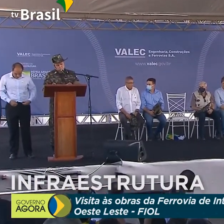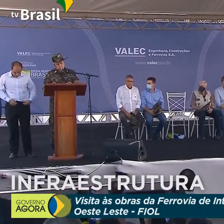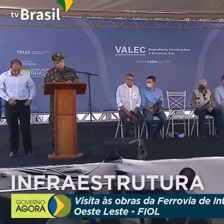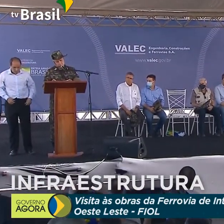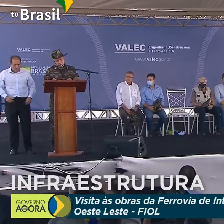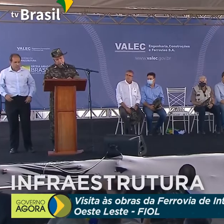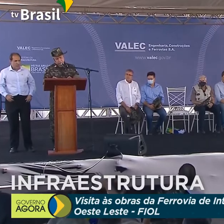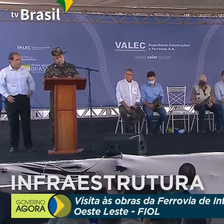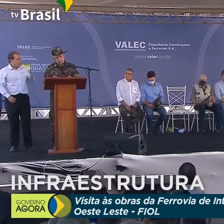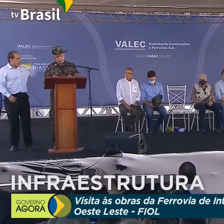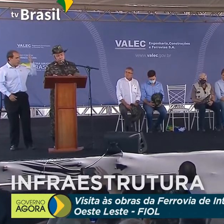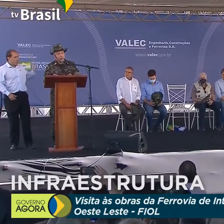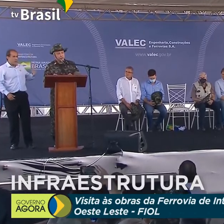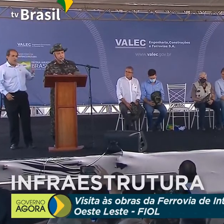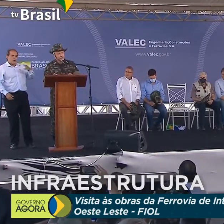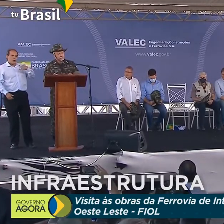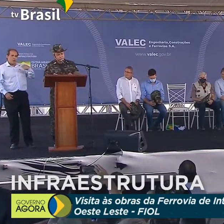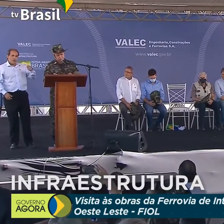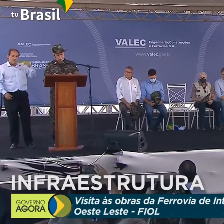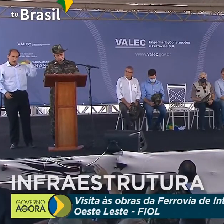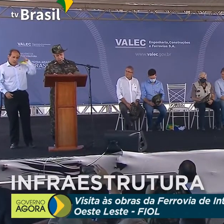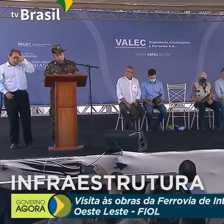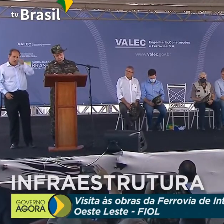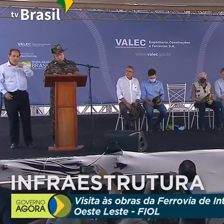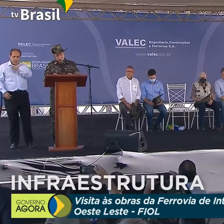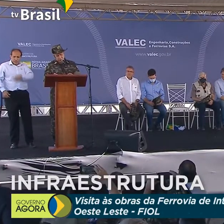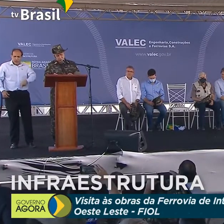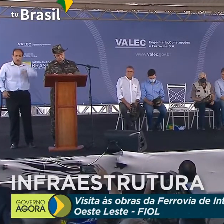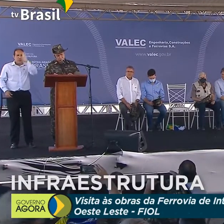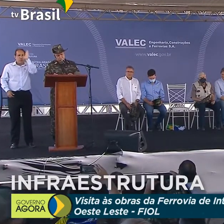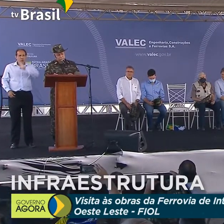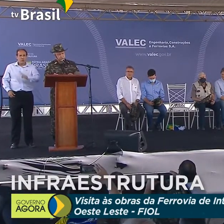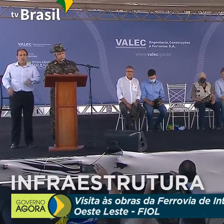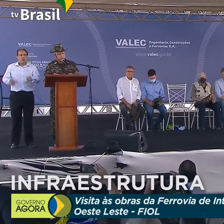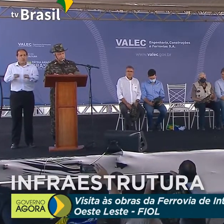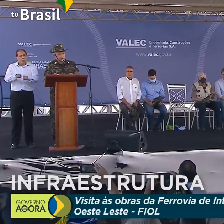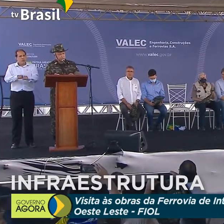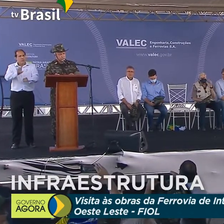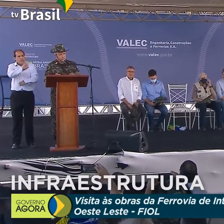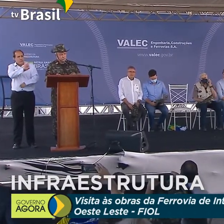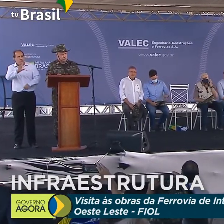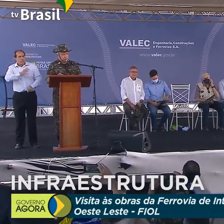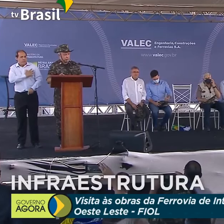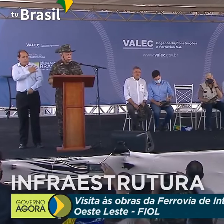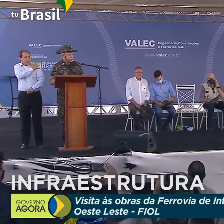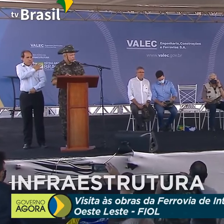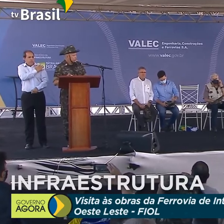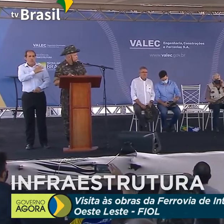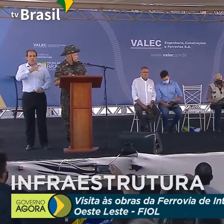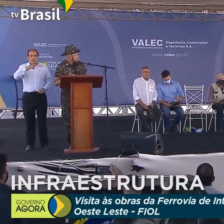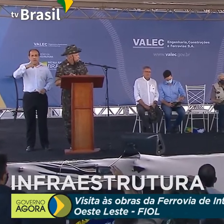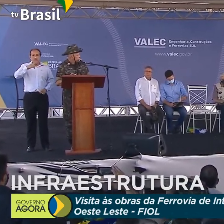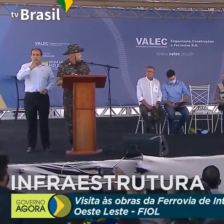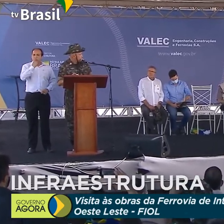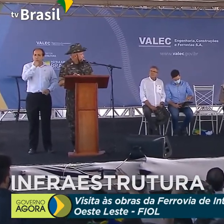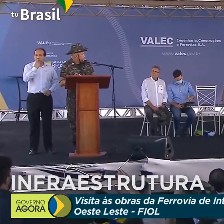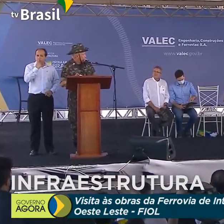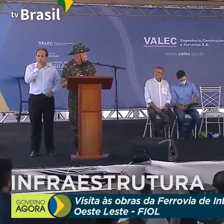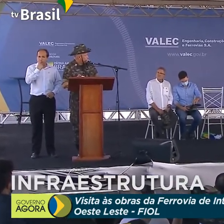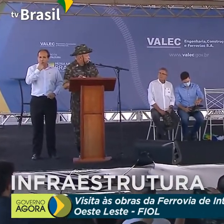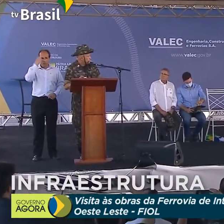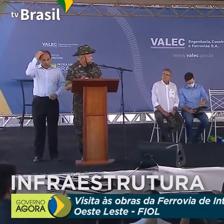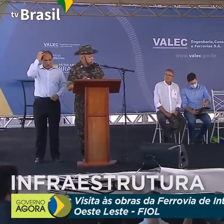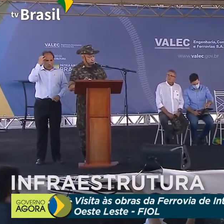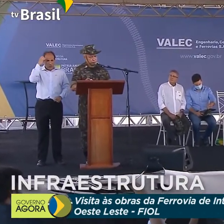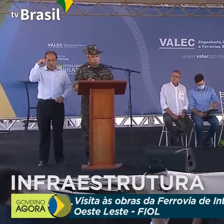Senhor Jair Messias Bolsonaro, presidente da República, senhores generais Fernando, Heleno